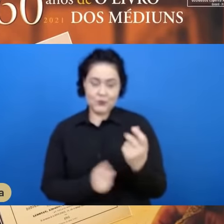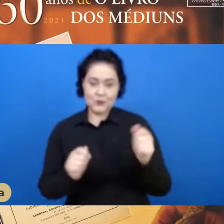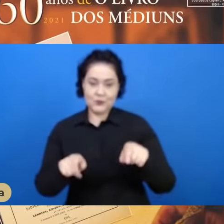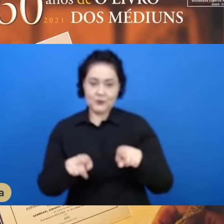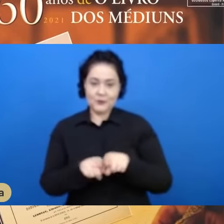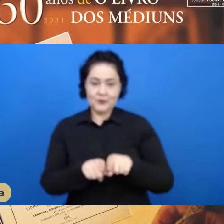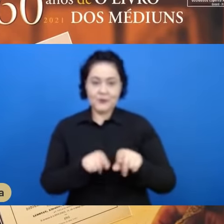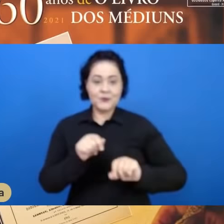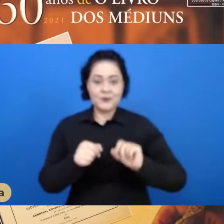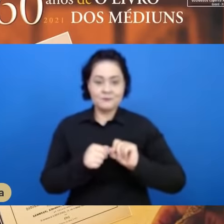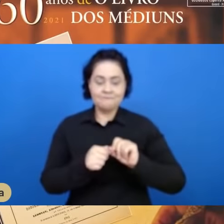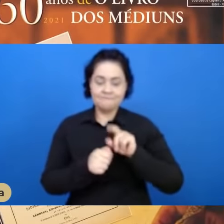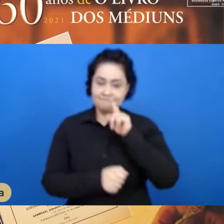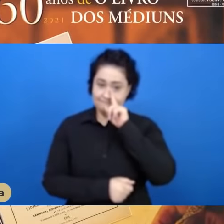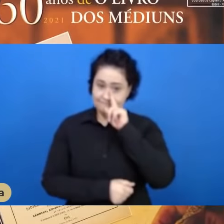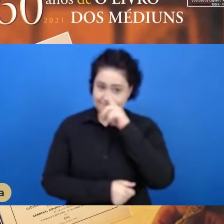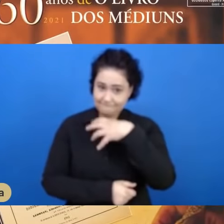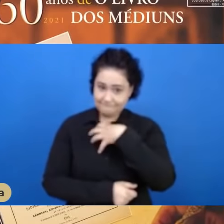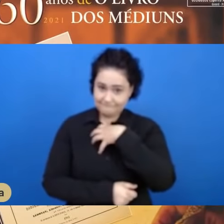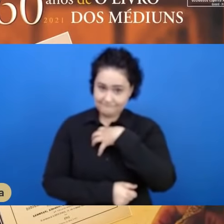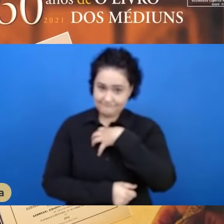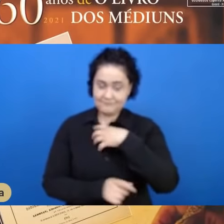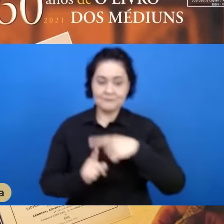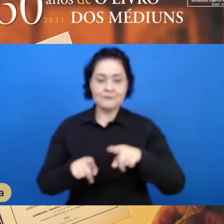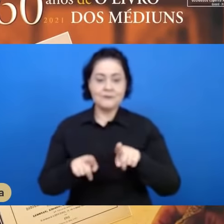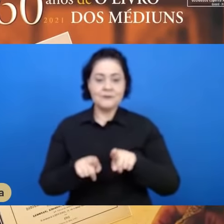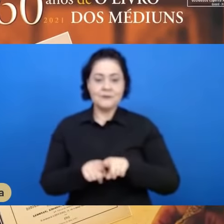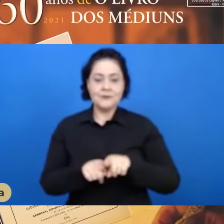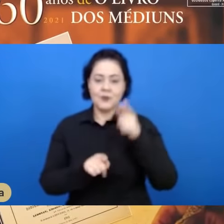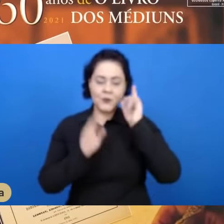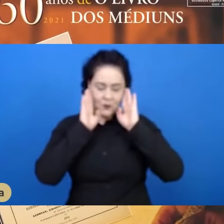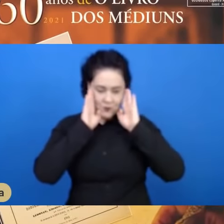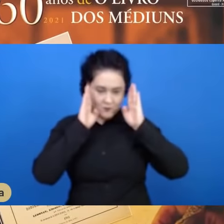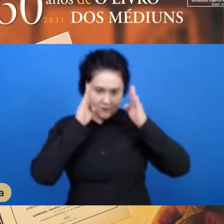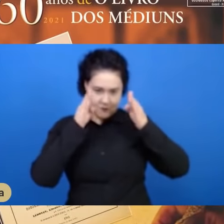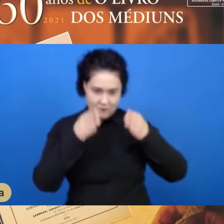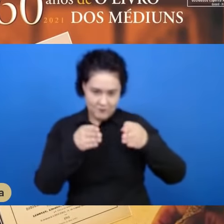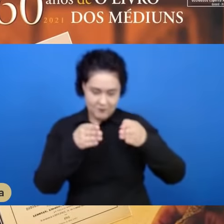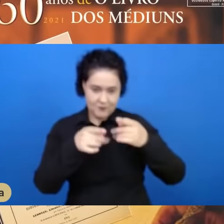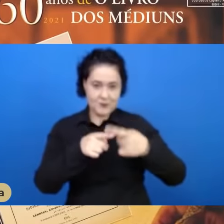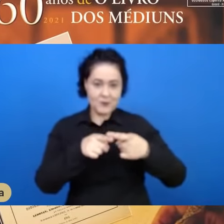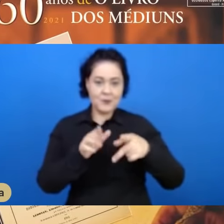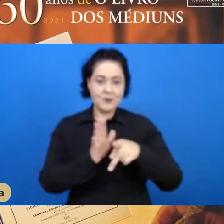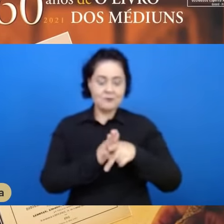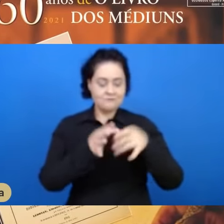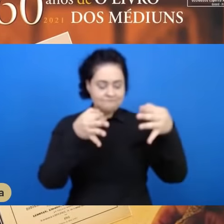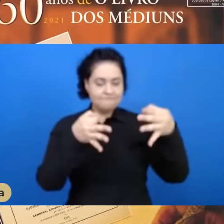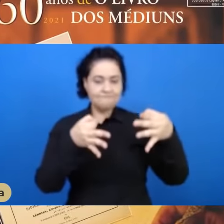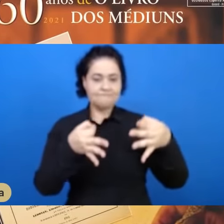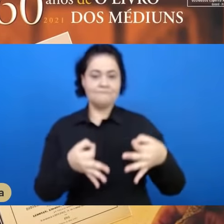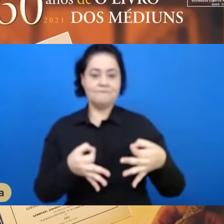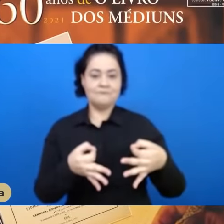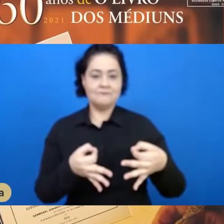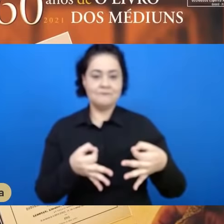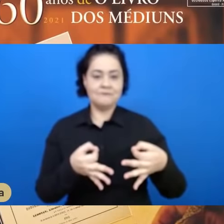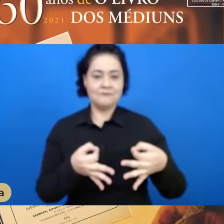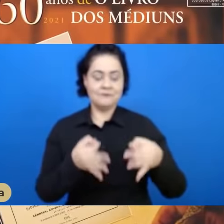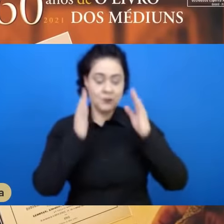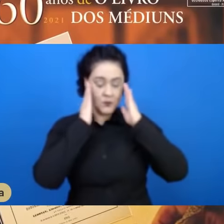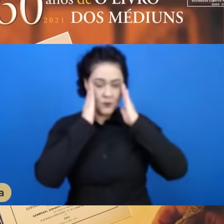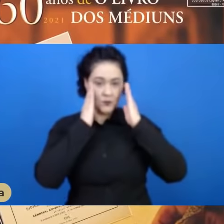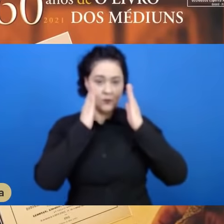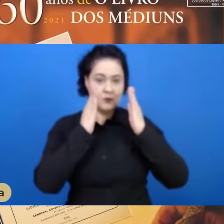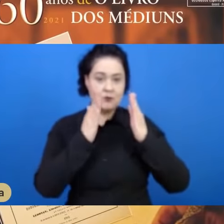armadilhas muito perigosas, mas ele mantém-se focado, como pagador correto, focado